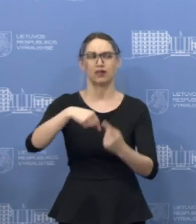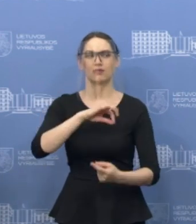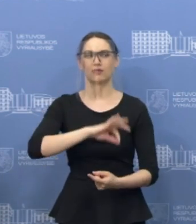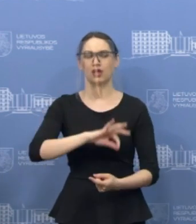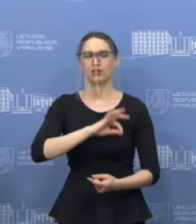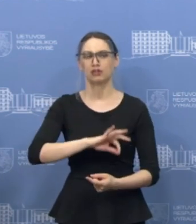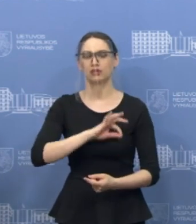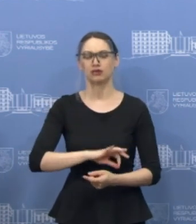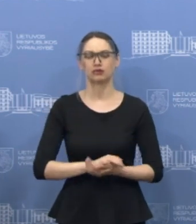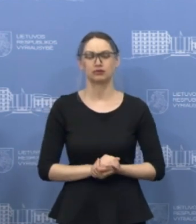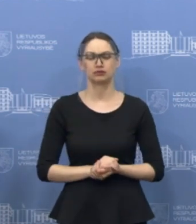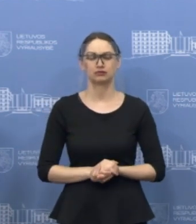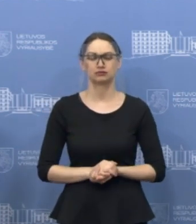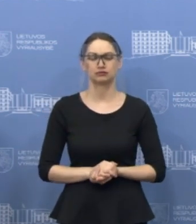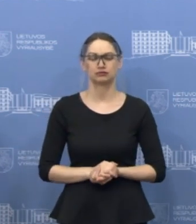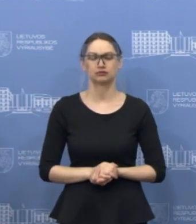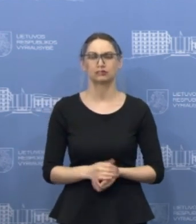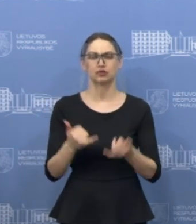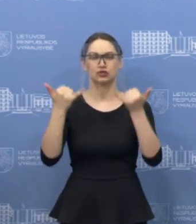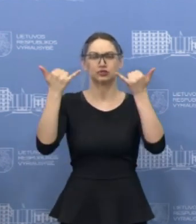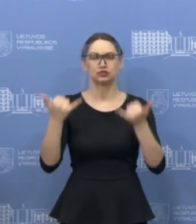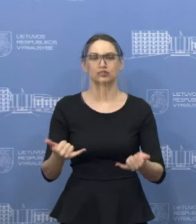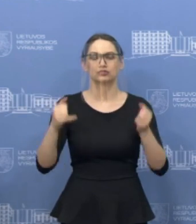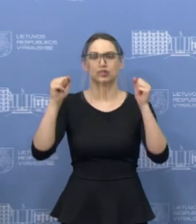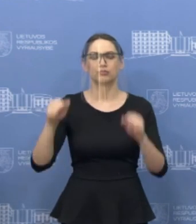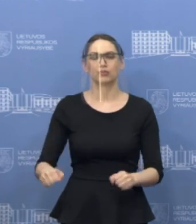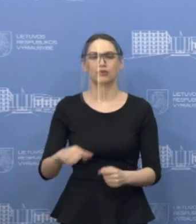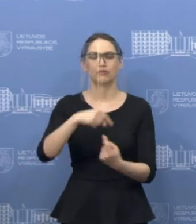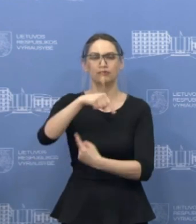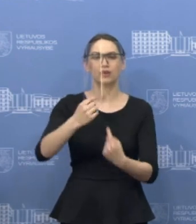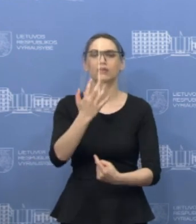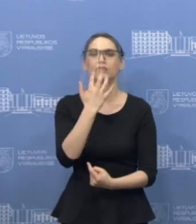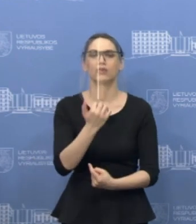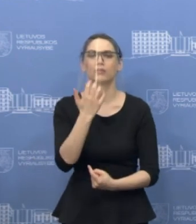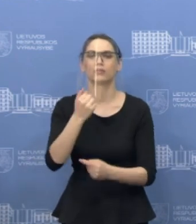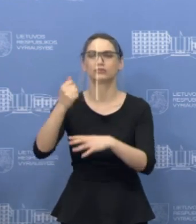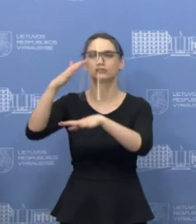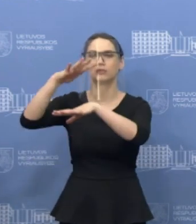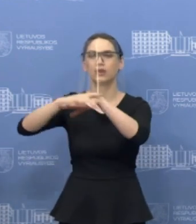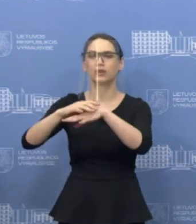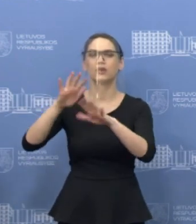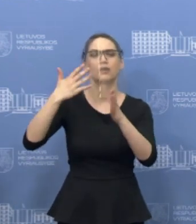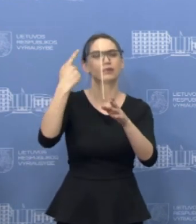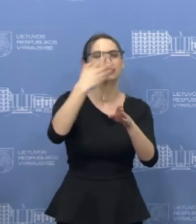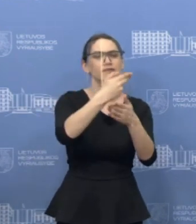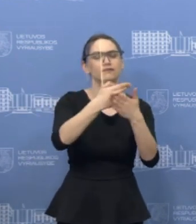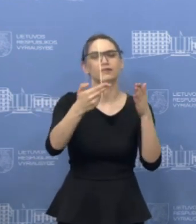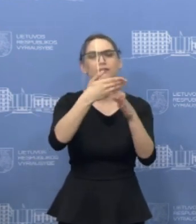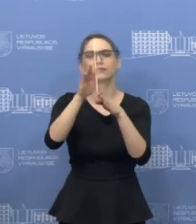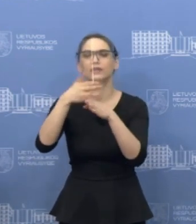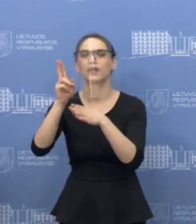šiandien galima ieškoti informacijos, kalbėti su savo finansuotojais ir ieškoti